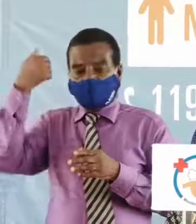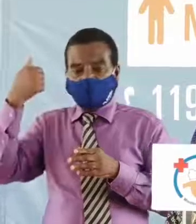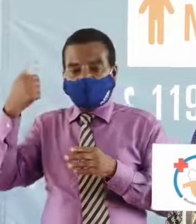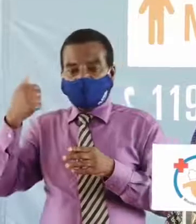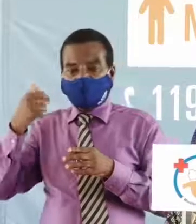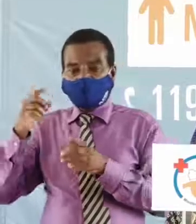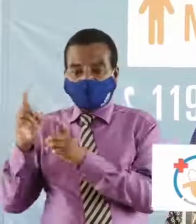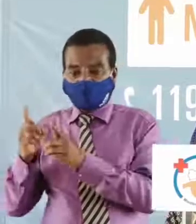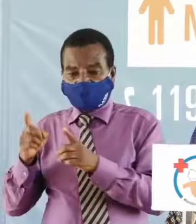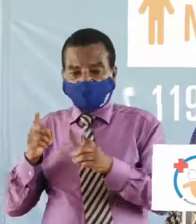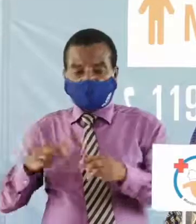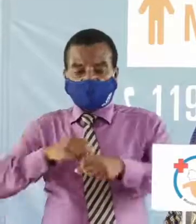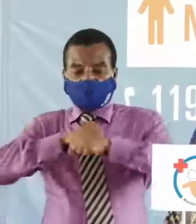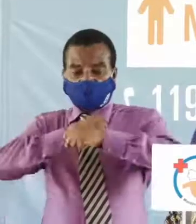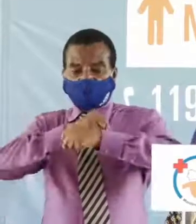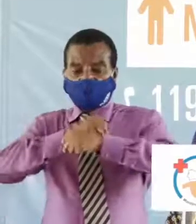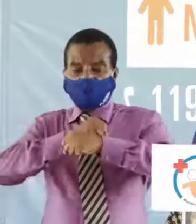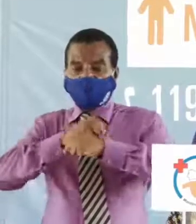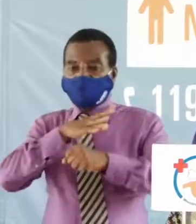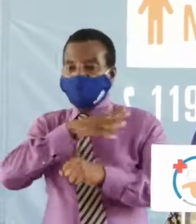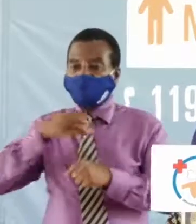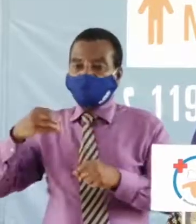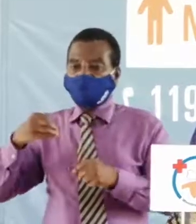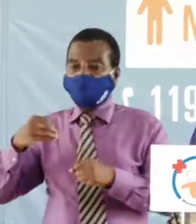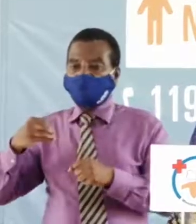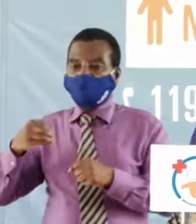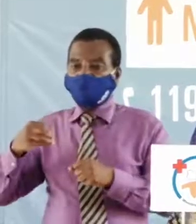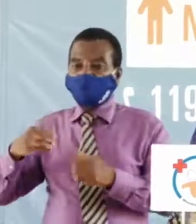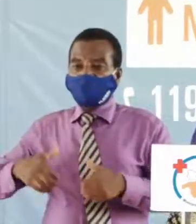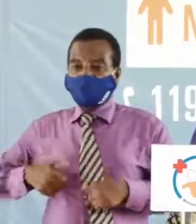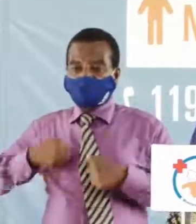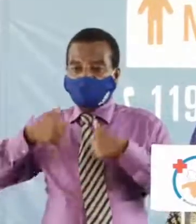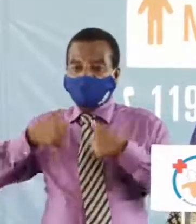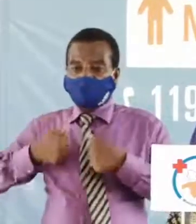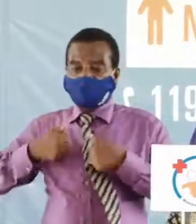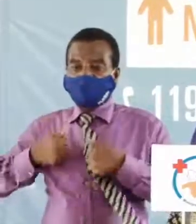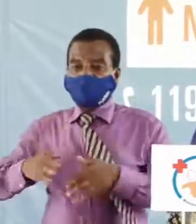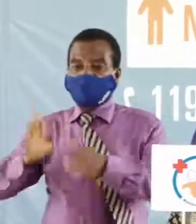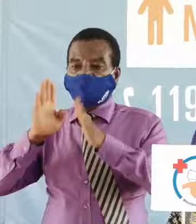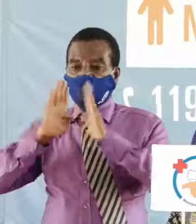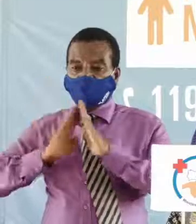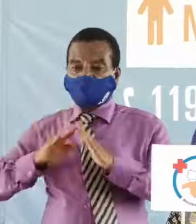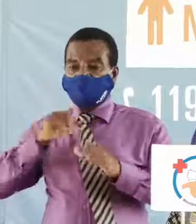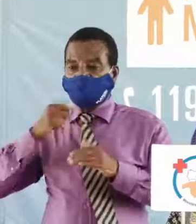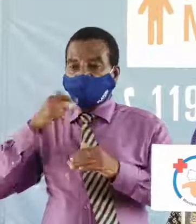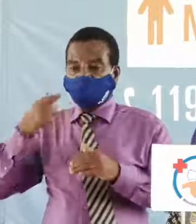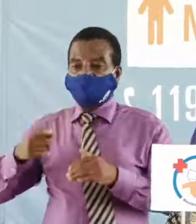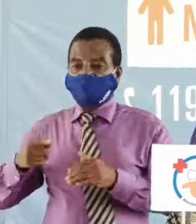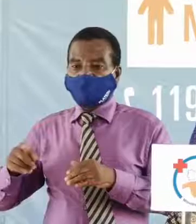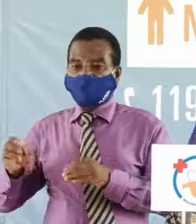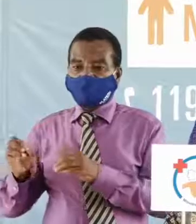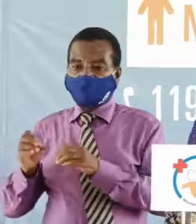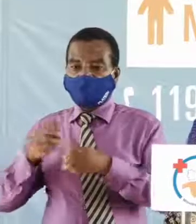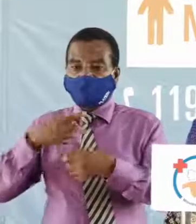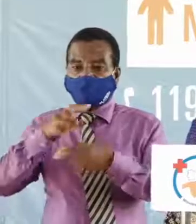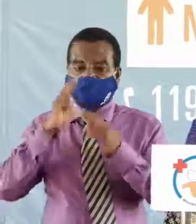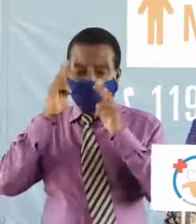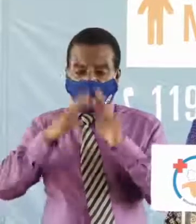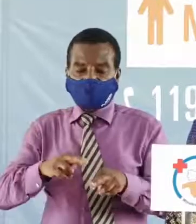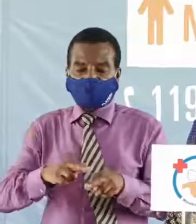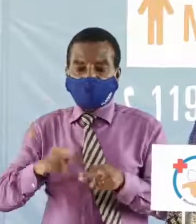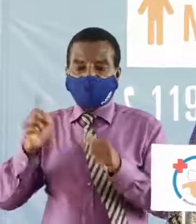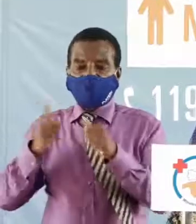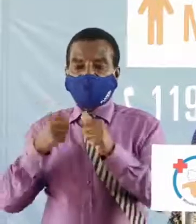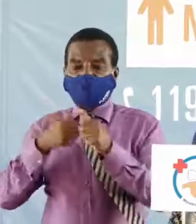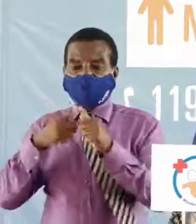les mesures sécuritaires et sanitaires recommandées ne sont pas suffisamment mises en oeuvre ça peut être une première